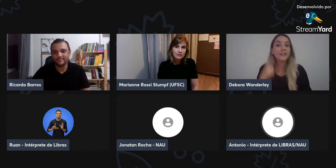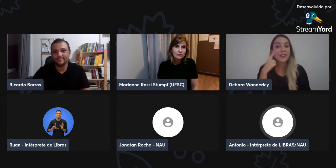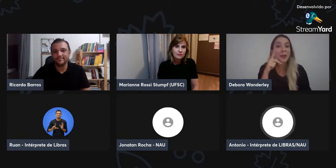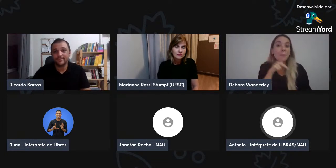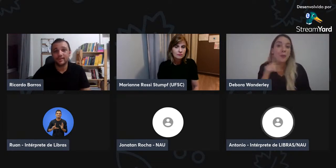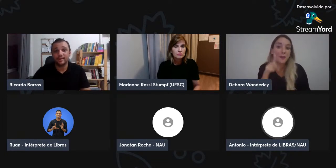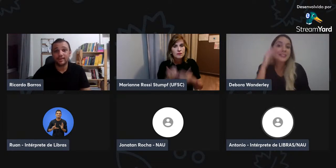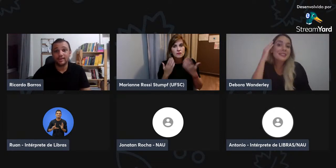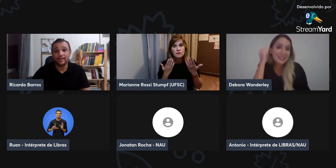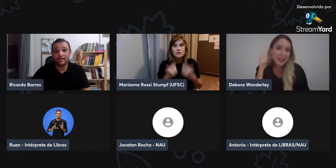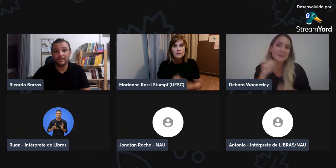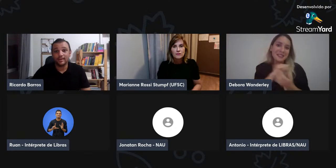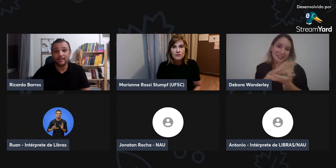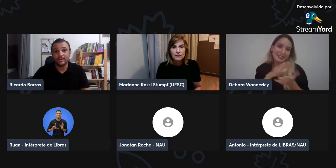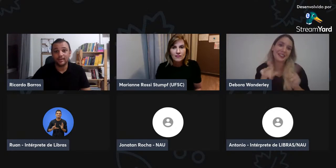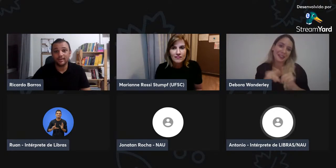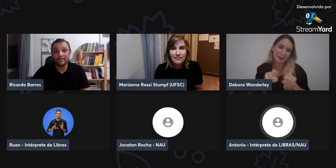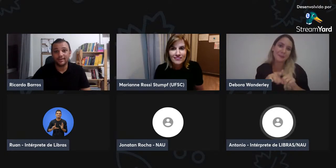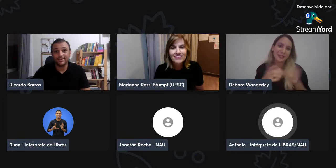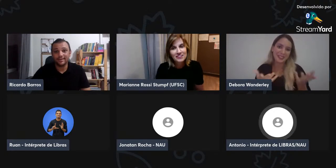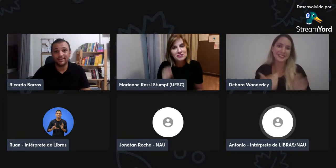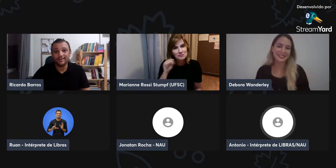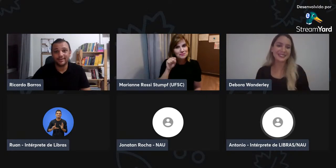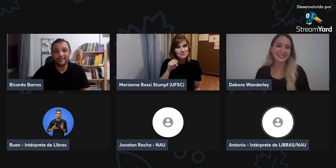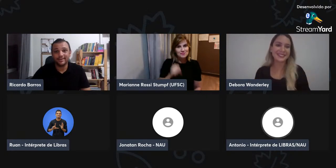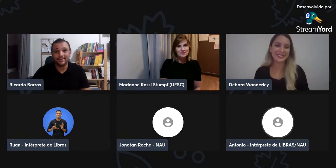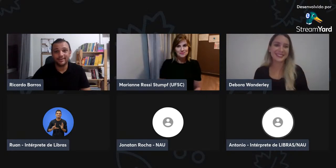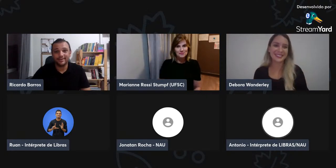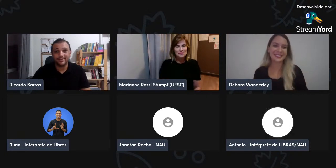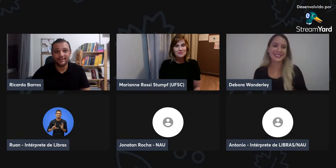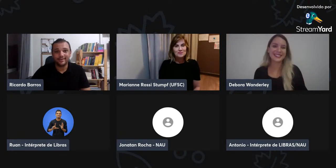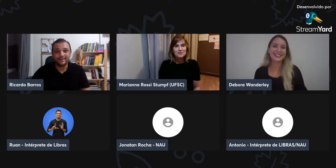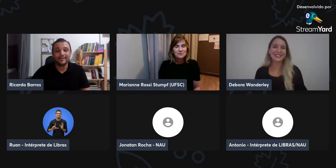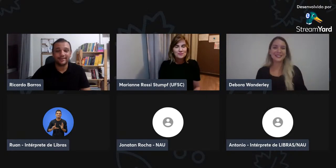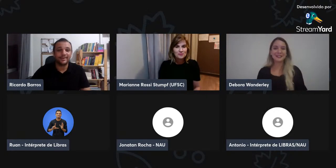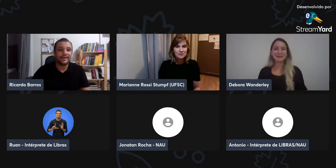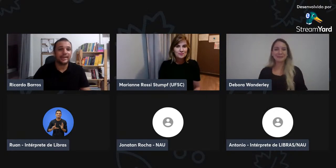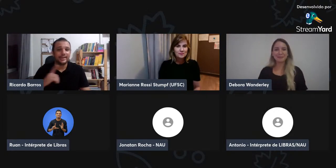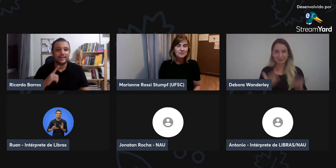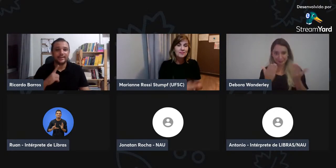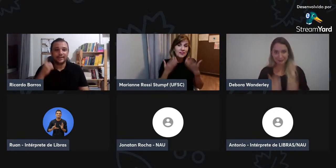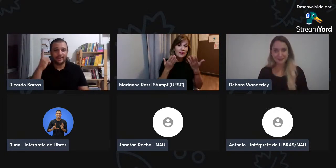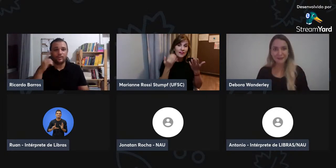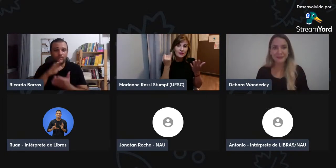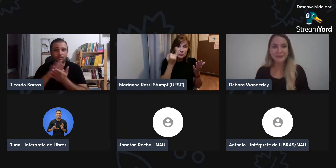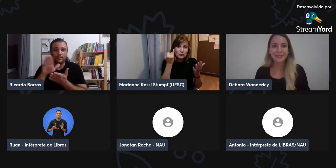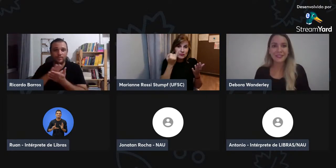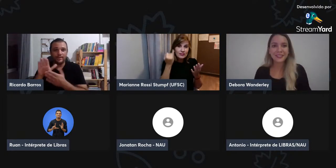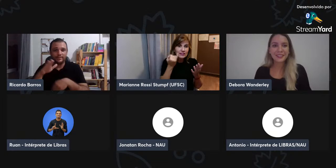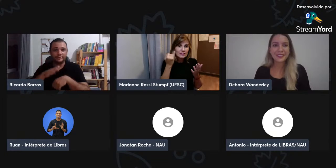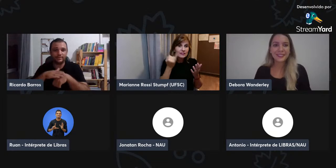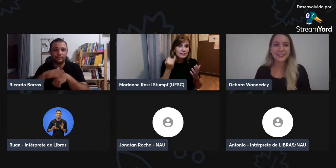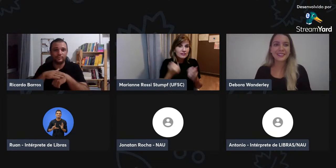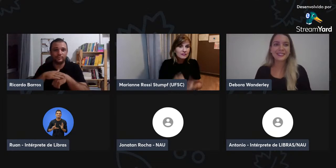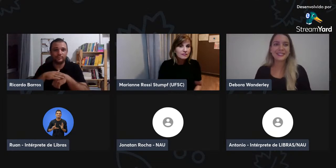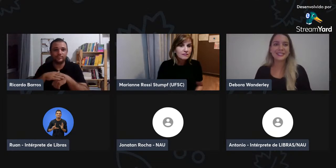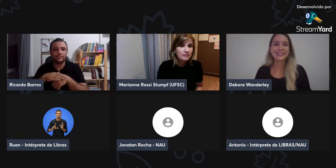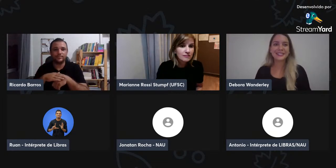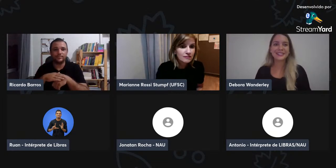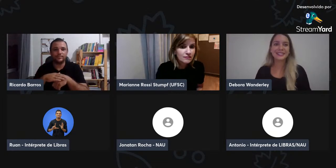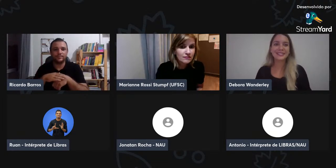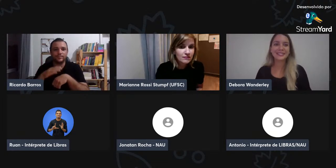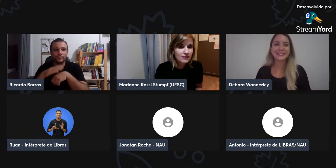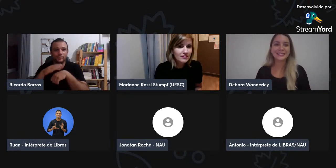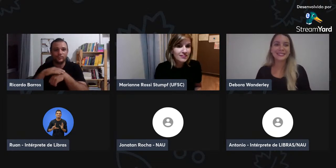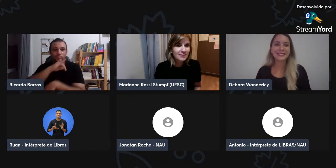também, em sign or write. O professor sabe sign or write. Sim. É